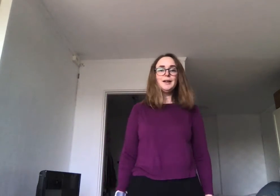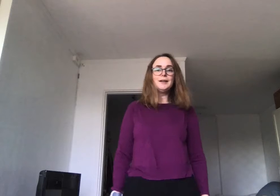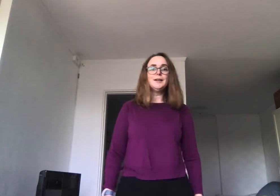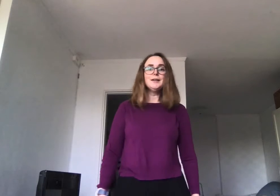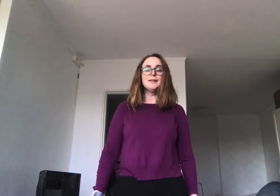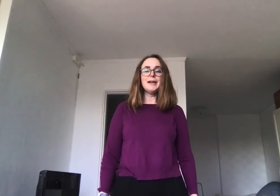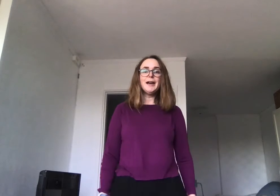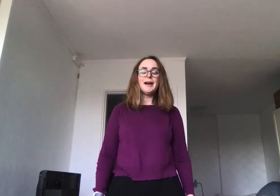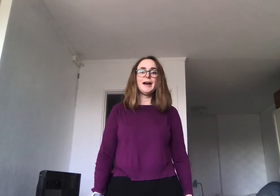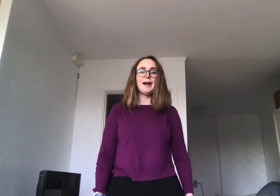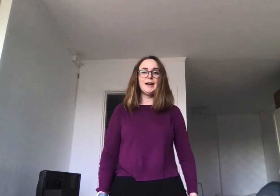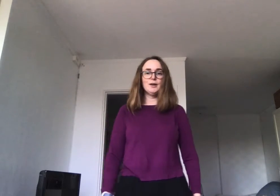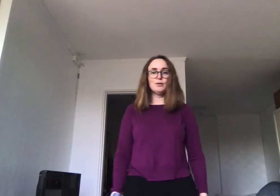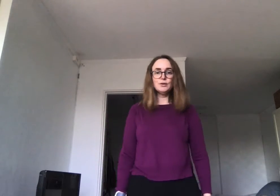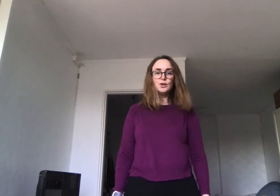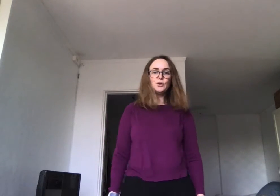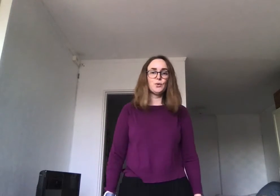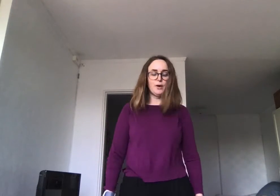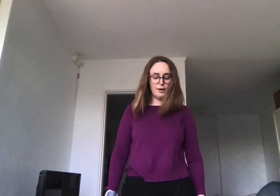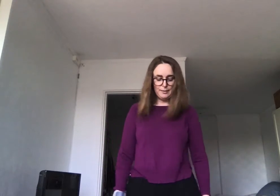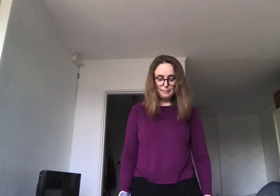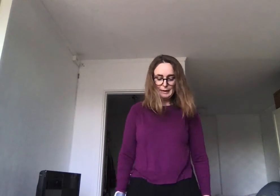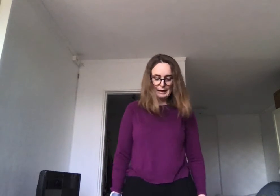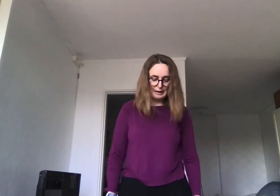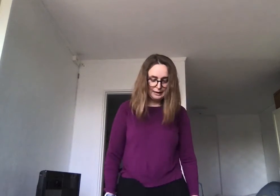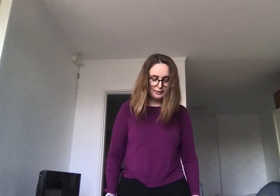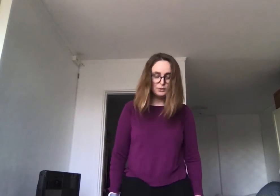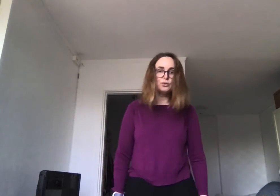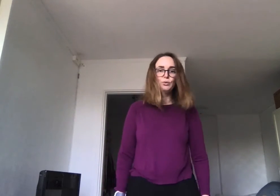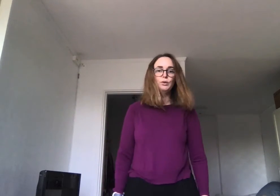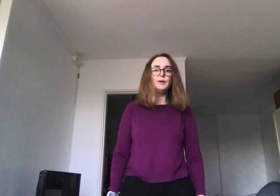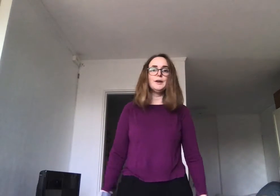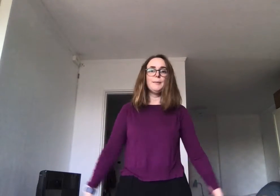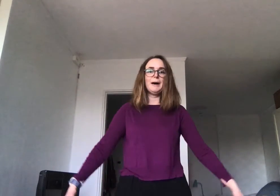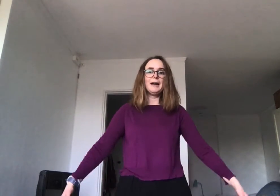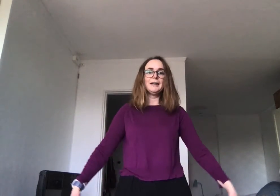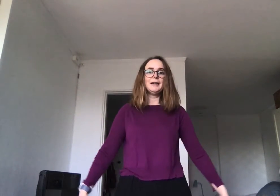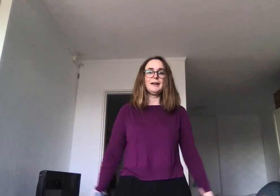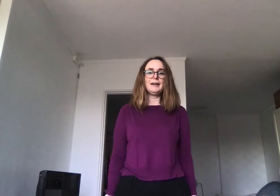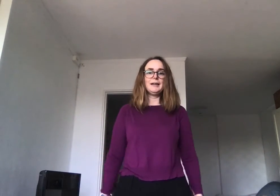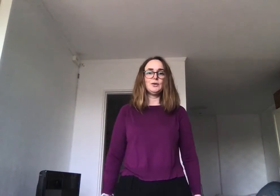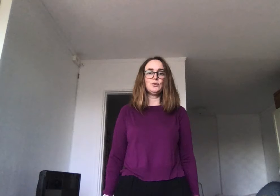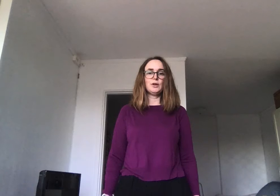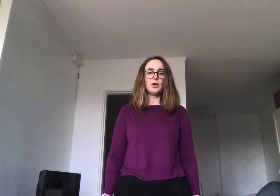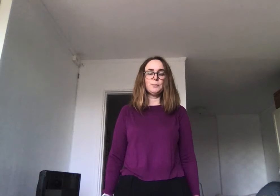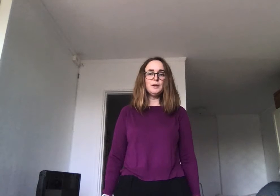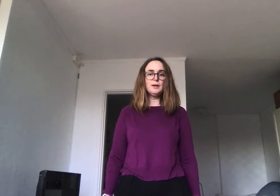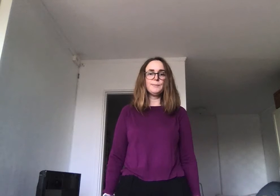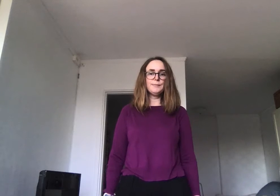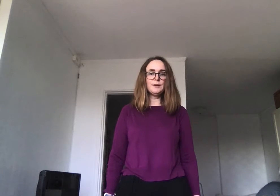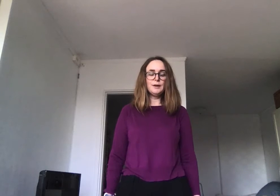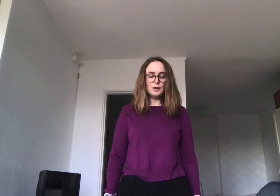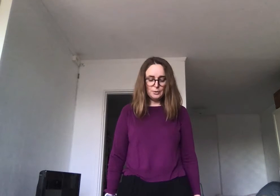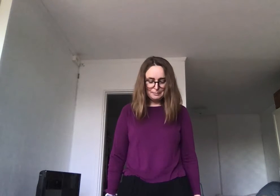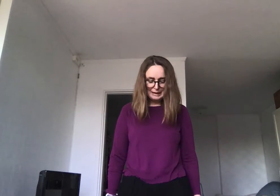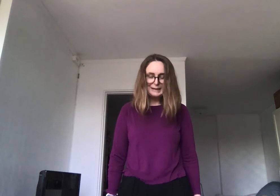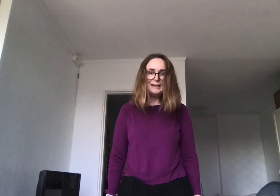det er å stå med to bein rett under kroppen, med litt